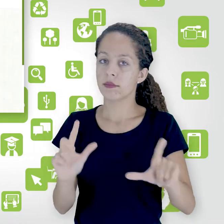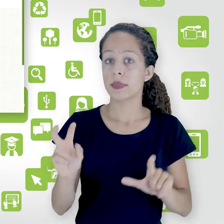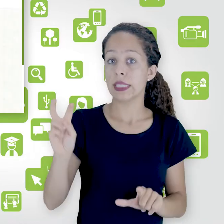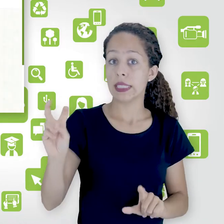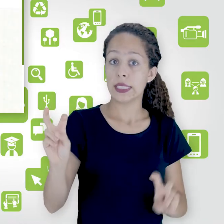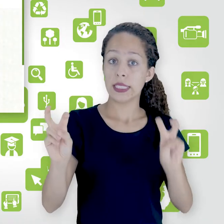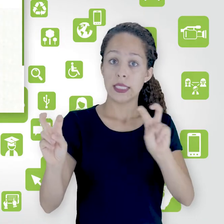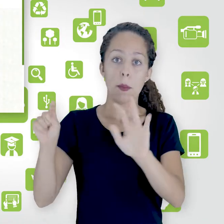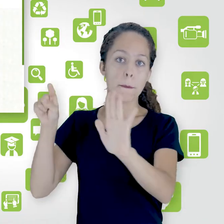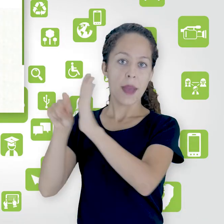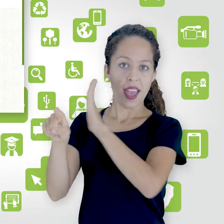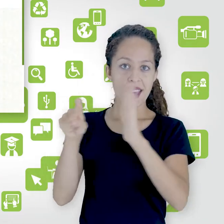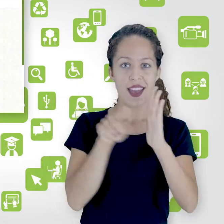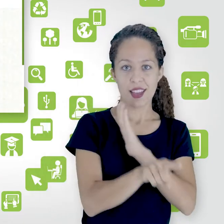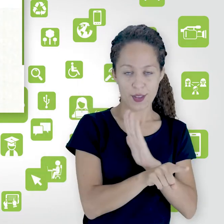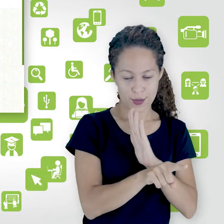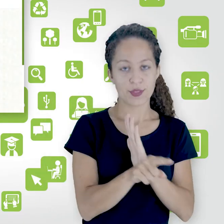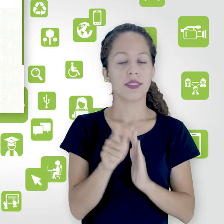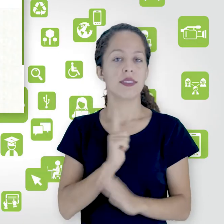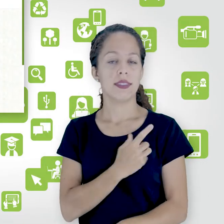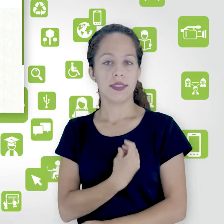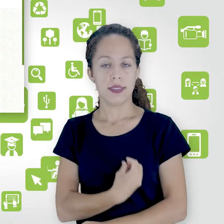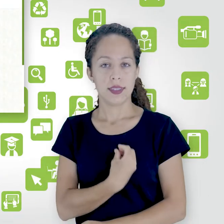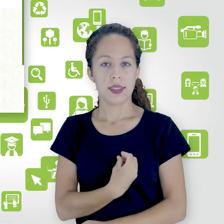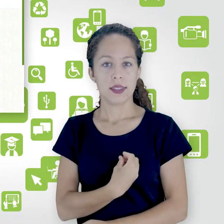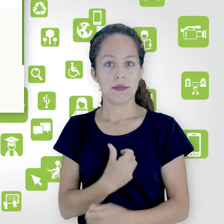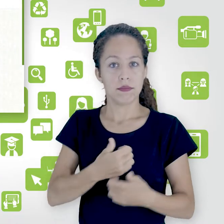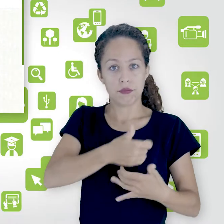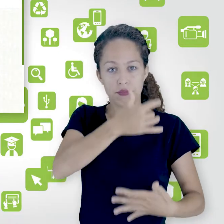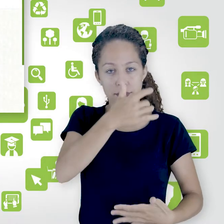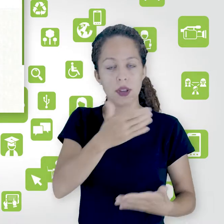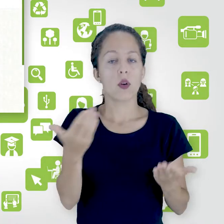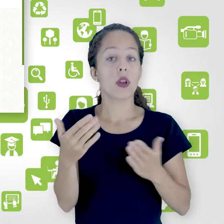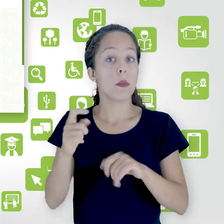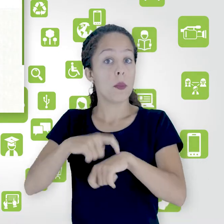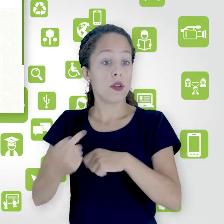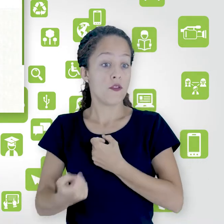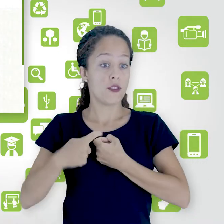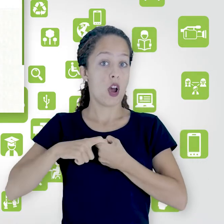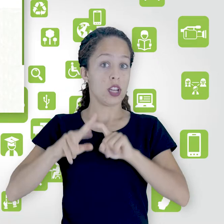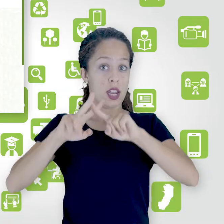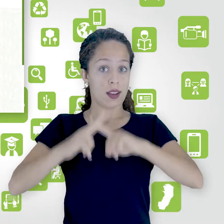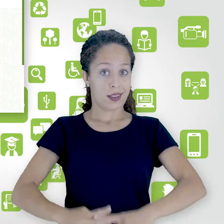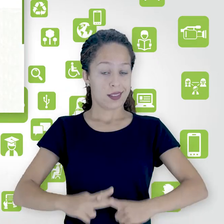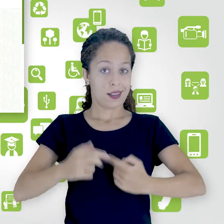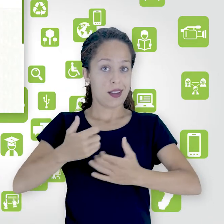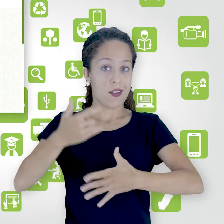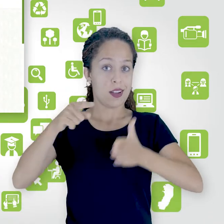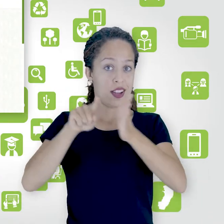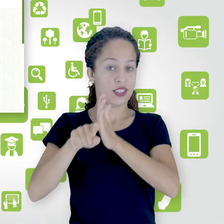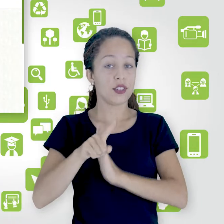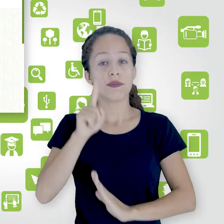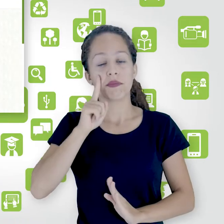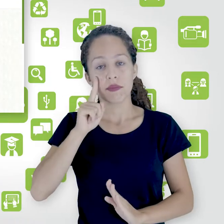Assim, eu vou ter duas páginas. E ao voltar na área de edição do questionário, veja como aparece. Página 1